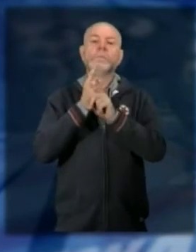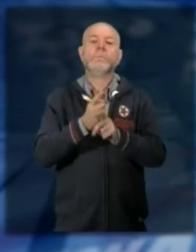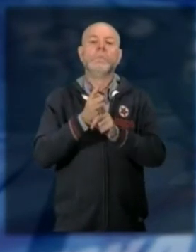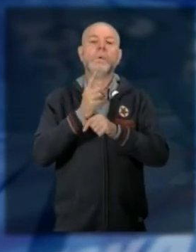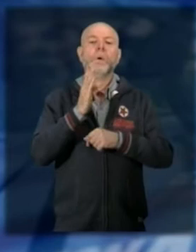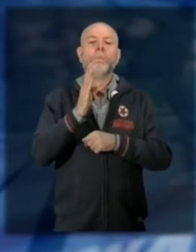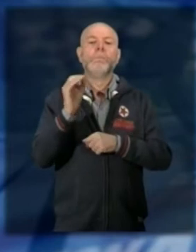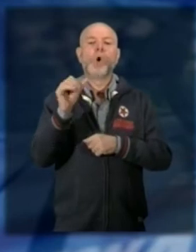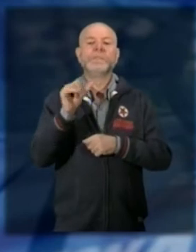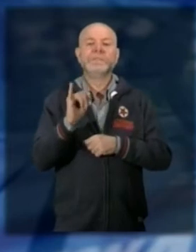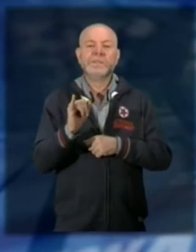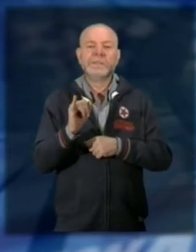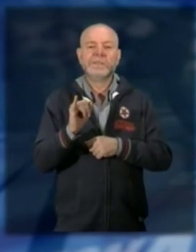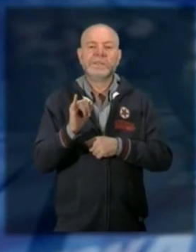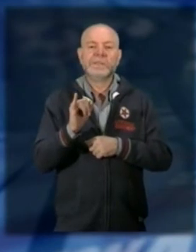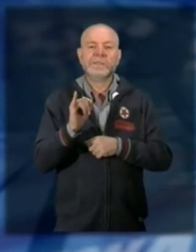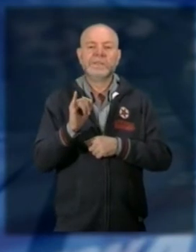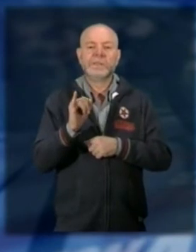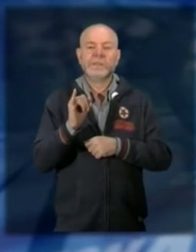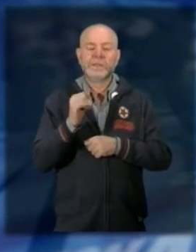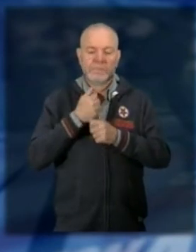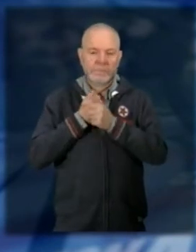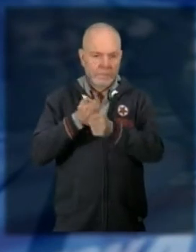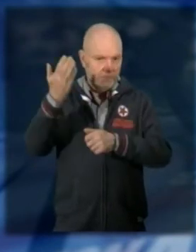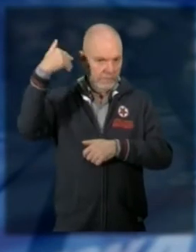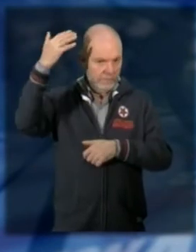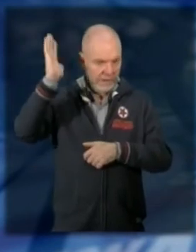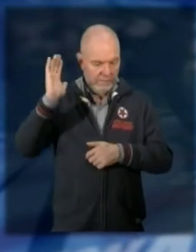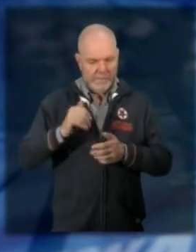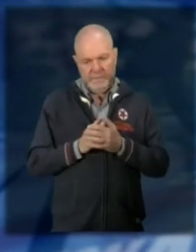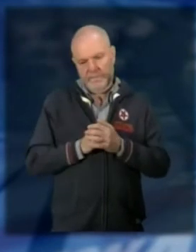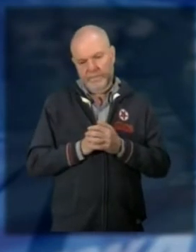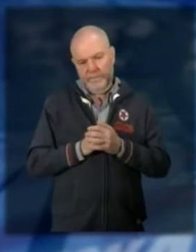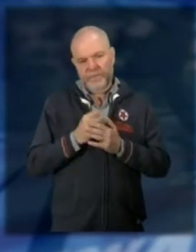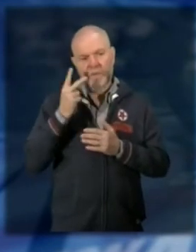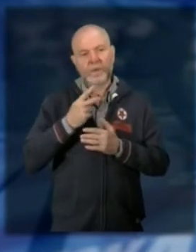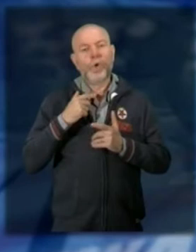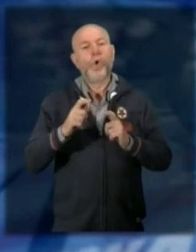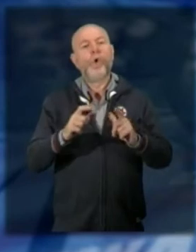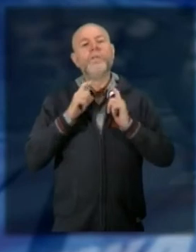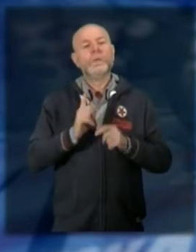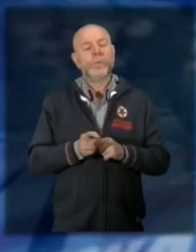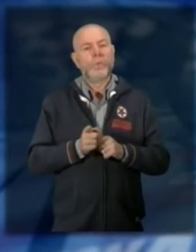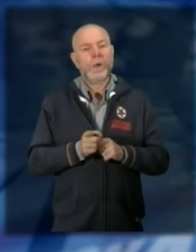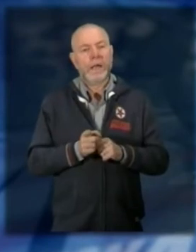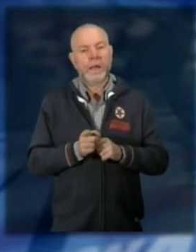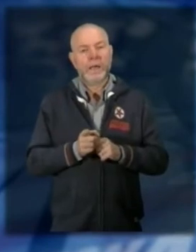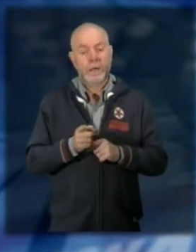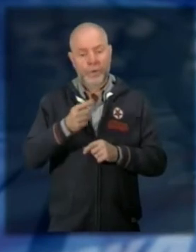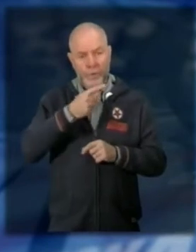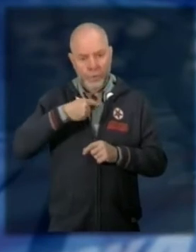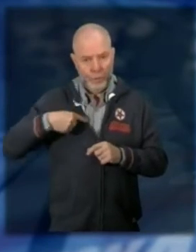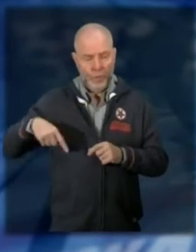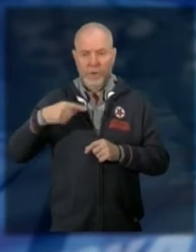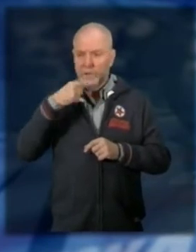non ho mai messo il naso su questo e'abbiamo sempre accettato la cosa che mi ha offeso personalmente è il fatto che noi abbiamo